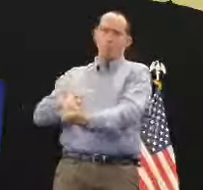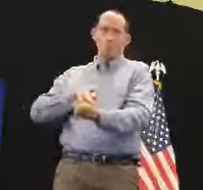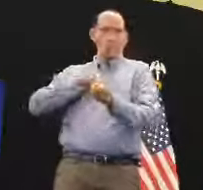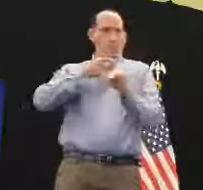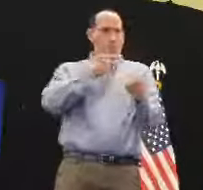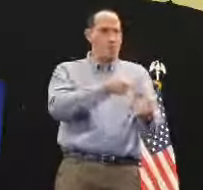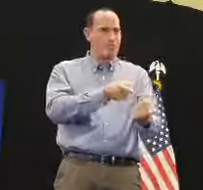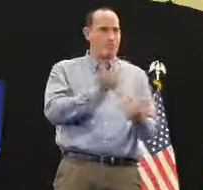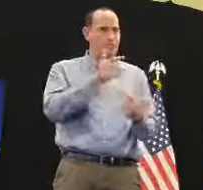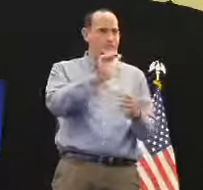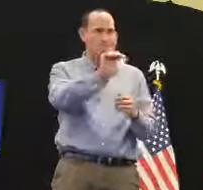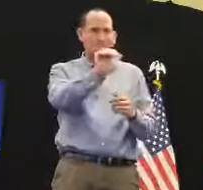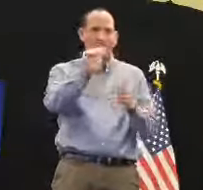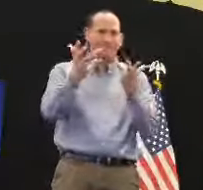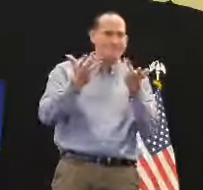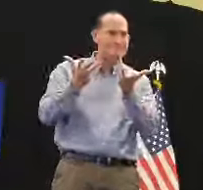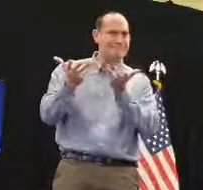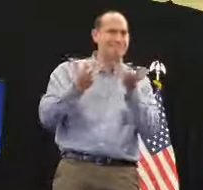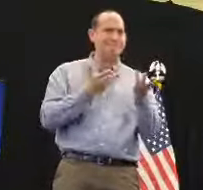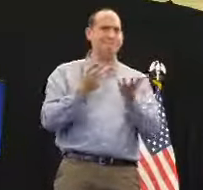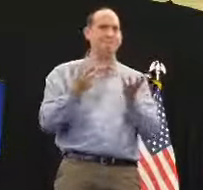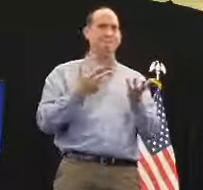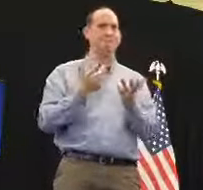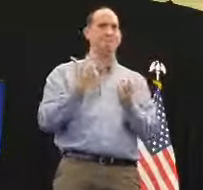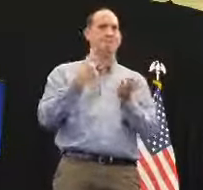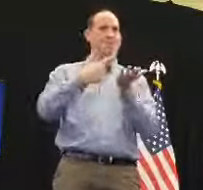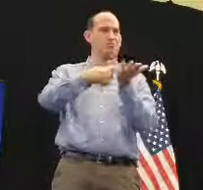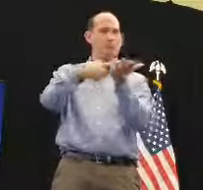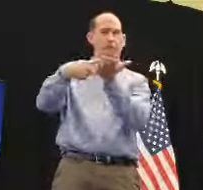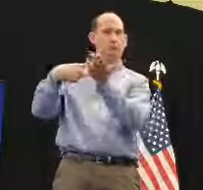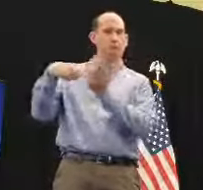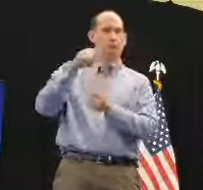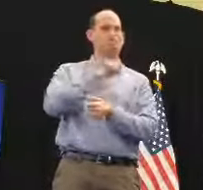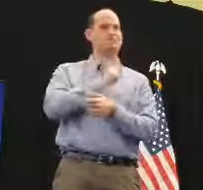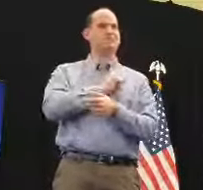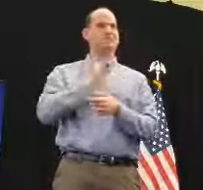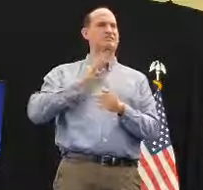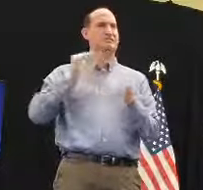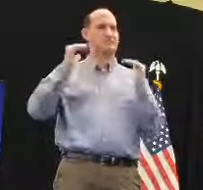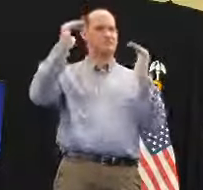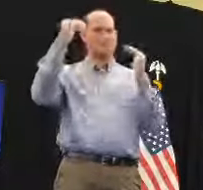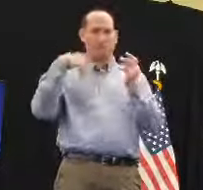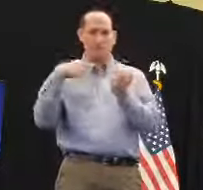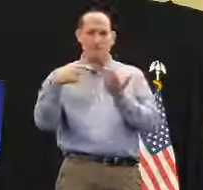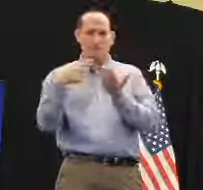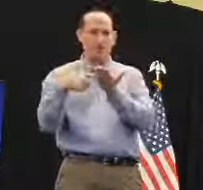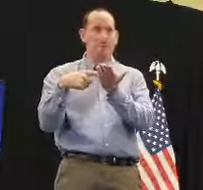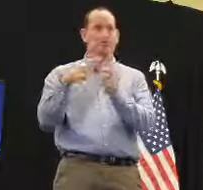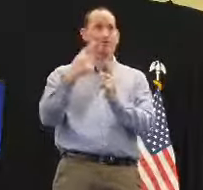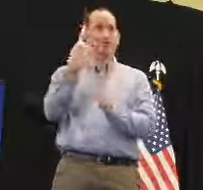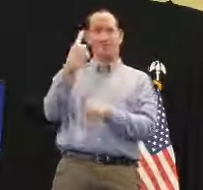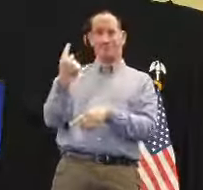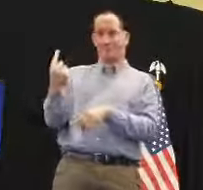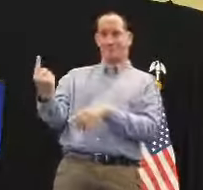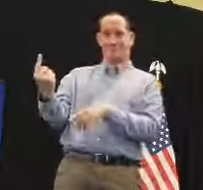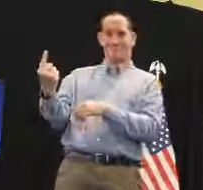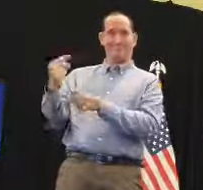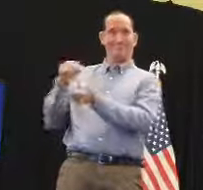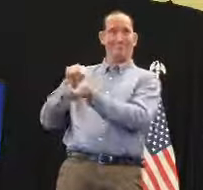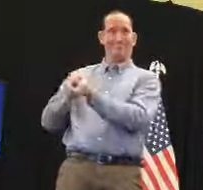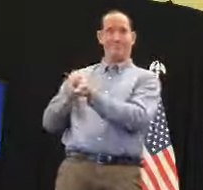El staffing, ¿verdad? Lo que se llama el staffing, que es cantidad de pacientes por enfermera, que eso tiene que acabar. La forma en que se está